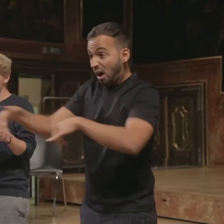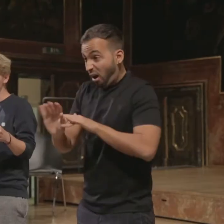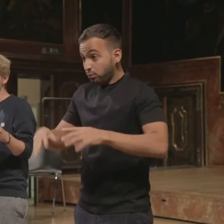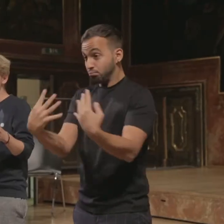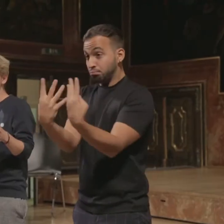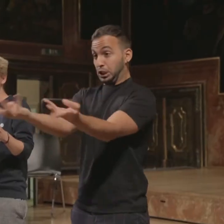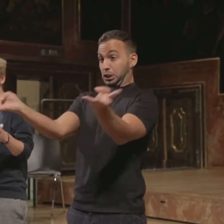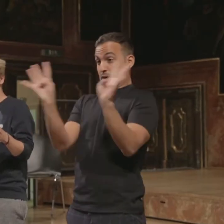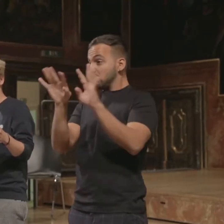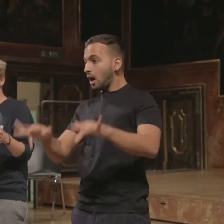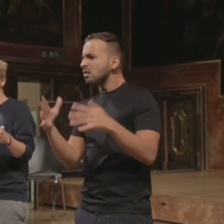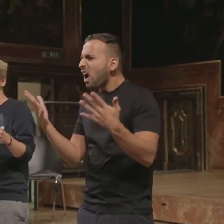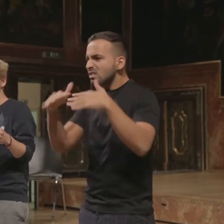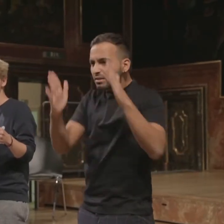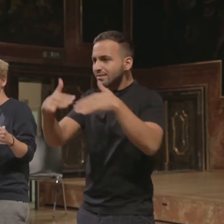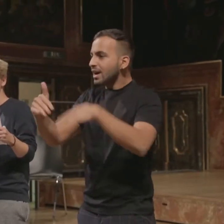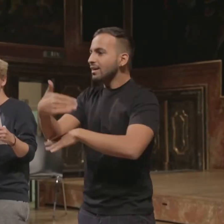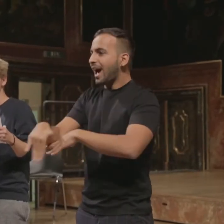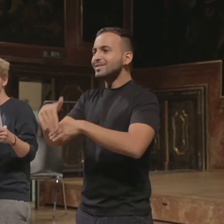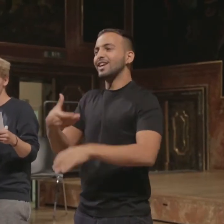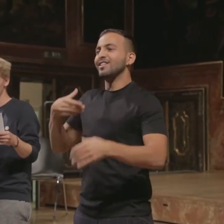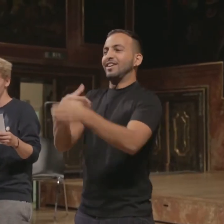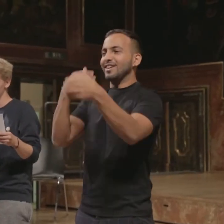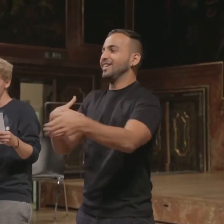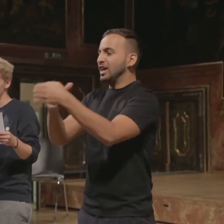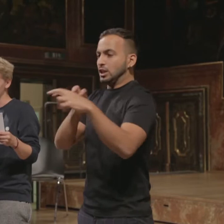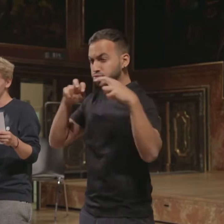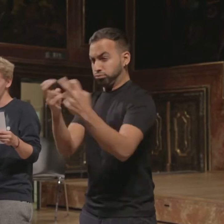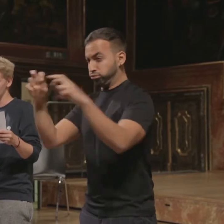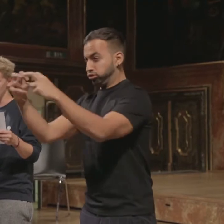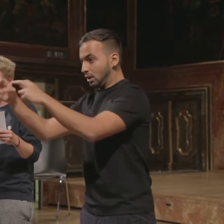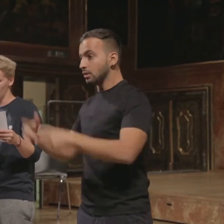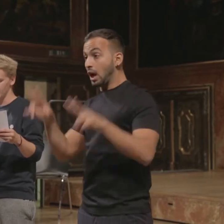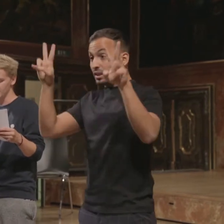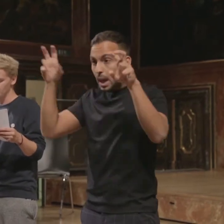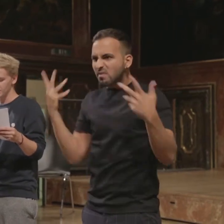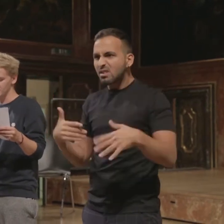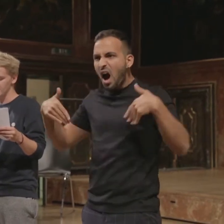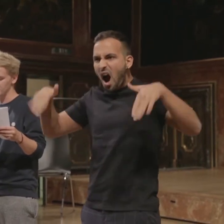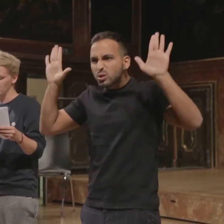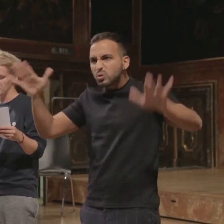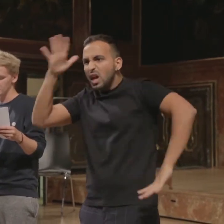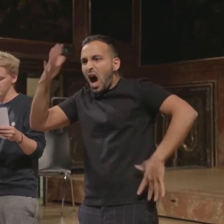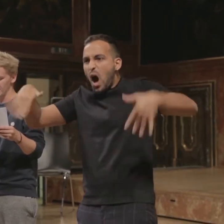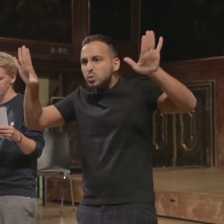sich an Wirtshaus tischen, um das Wohl unserer Gesellschaft und unseres Landes sorgen. Kein einziger Asylant im Ort. Das Thema ist trotzdem immanent.